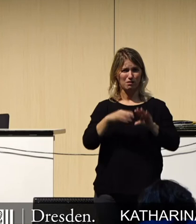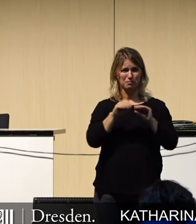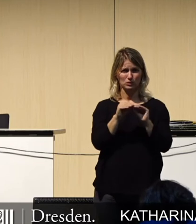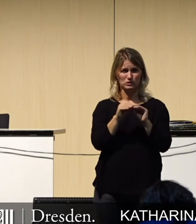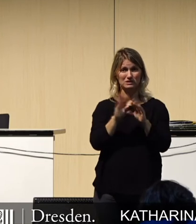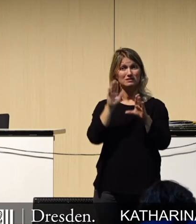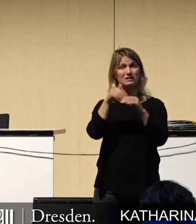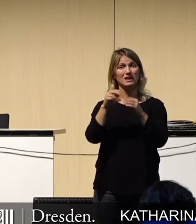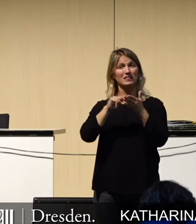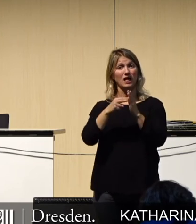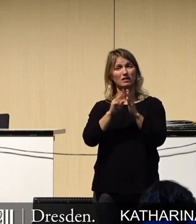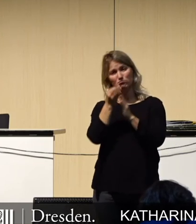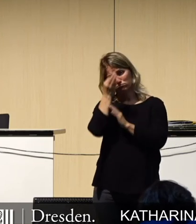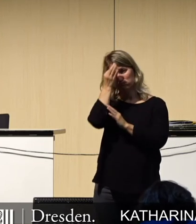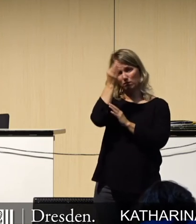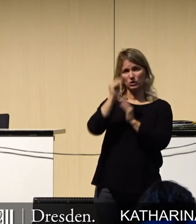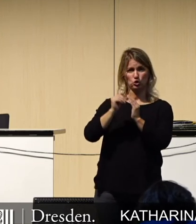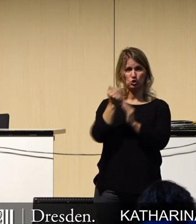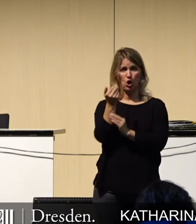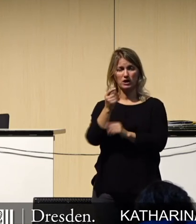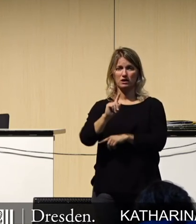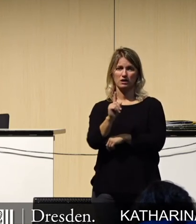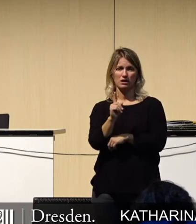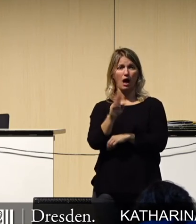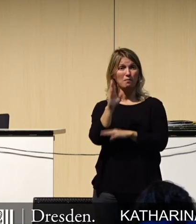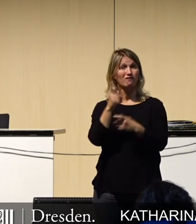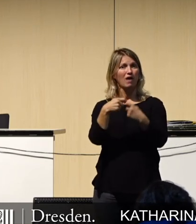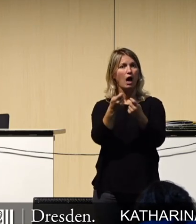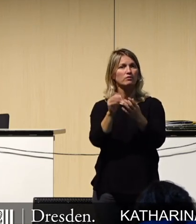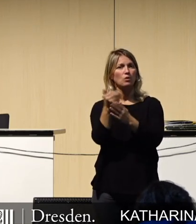technische Innovation, so wie es mit verkauft wird.